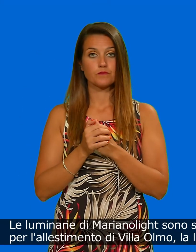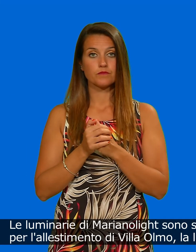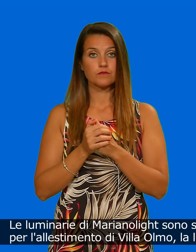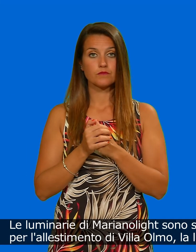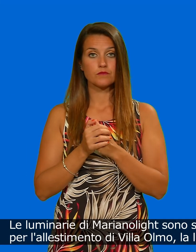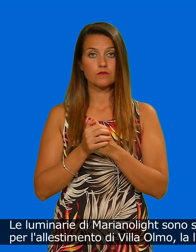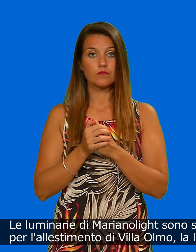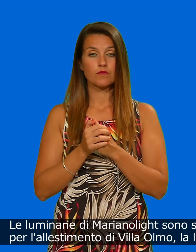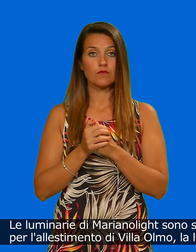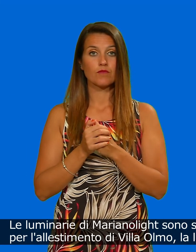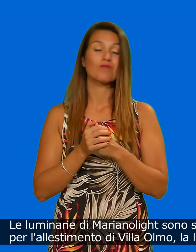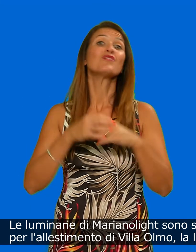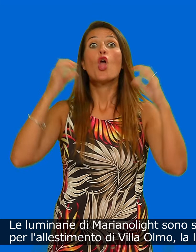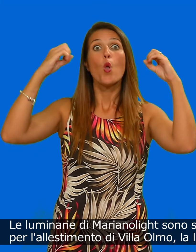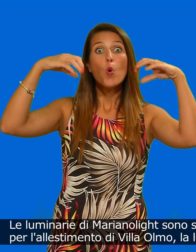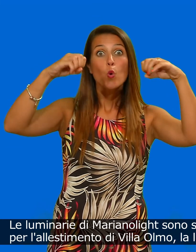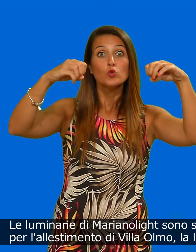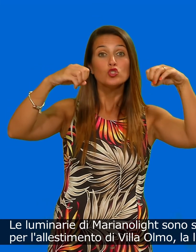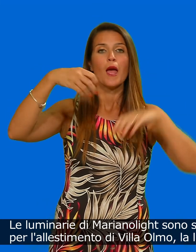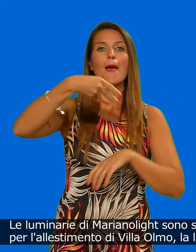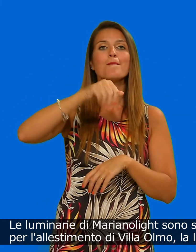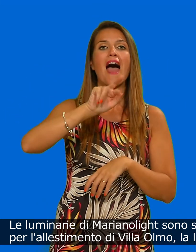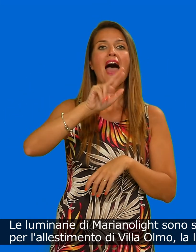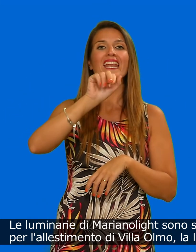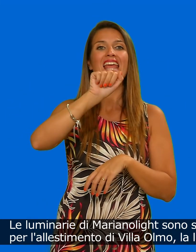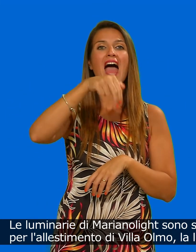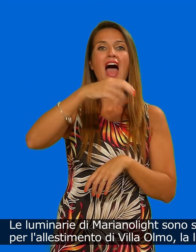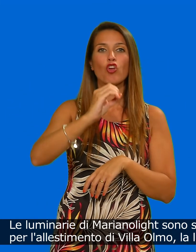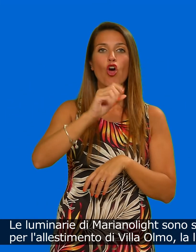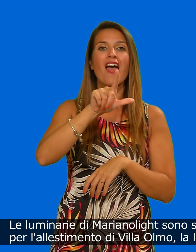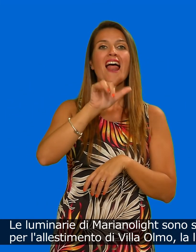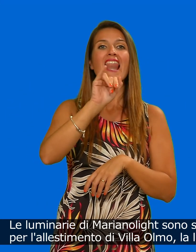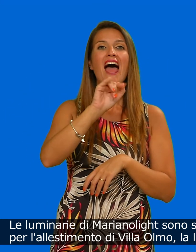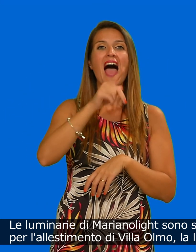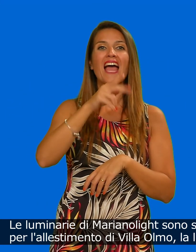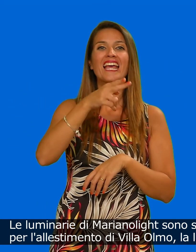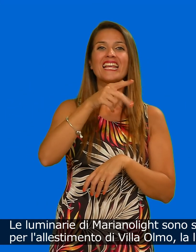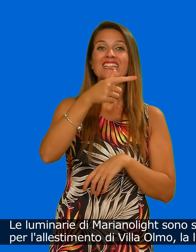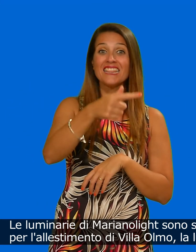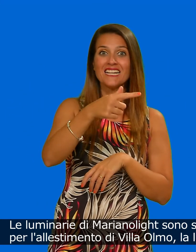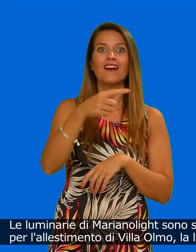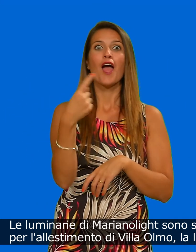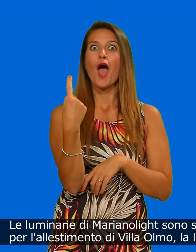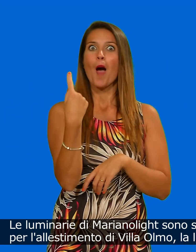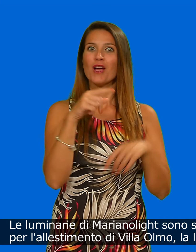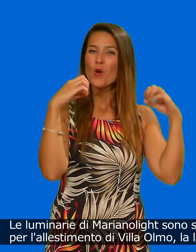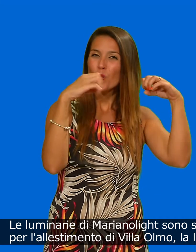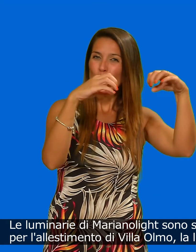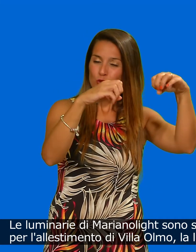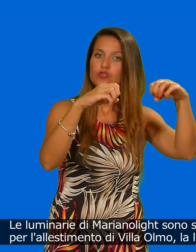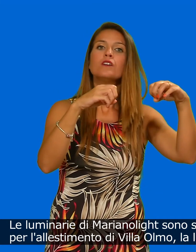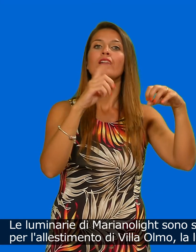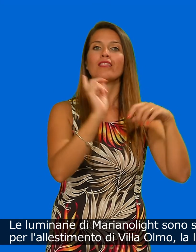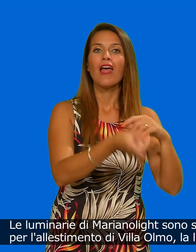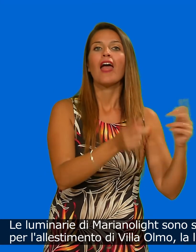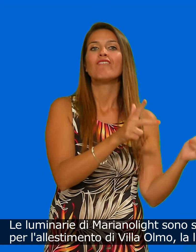Le luminarie di Mariano Light sono state scelte da Dolce e Gabbana per l'allestimento di Villa